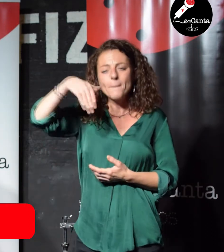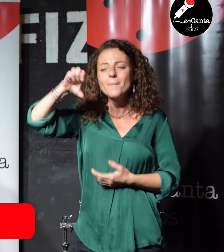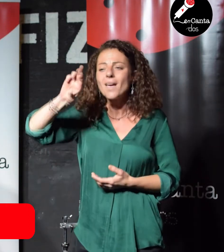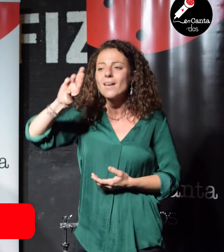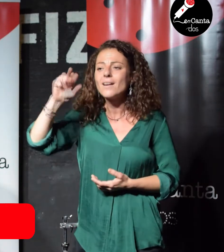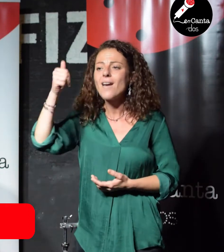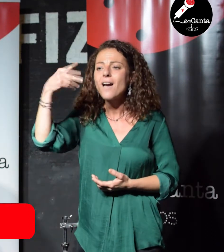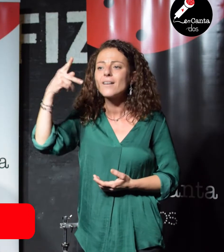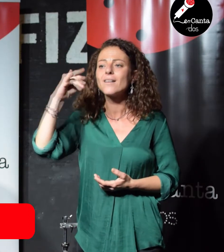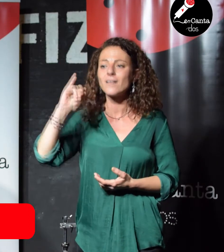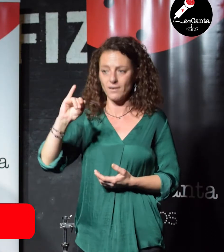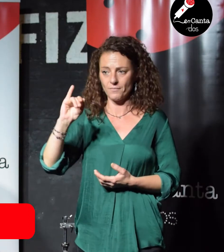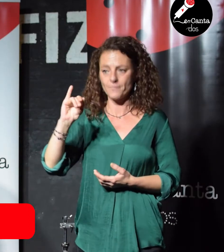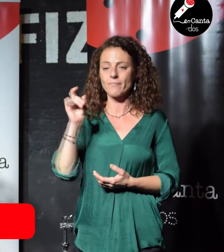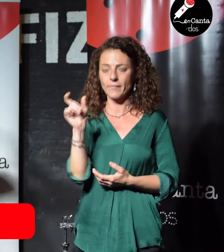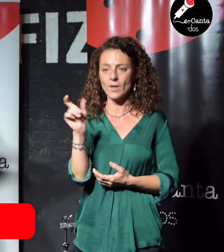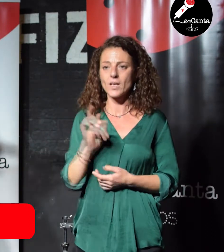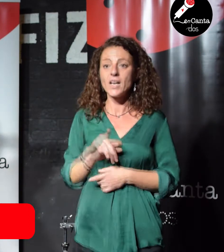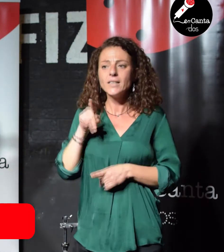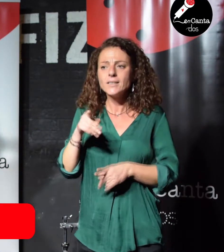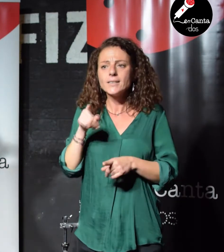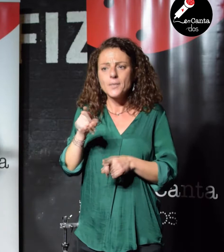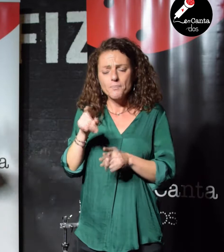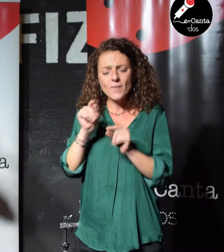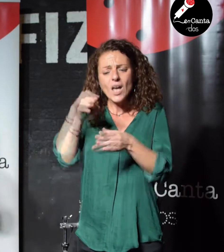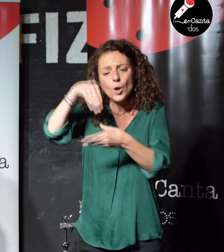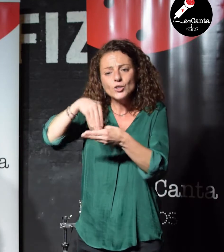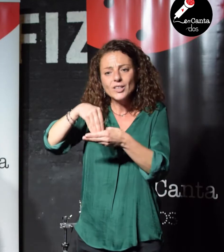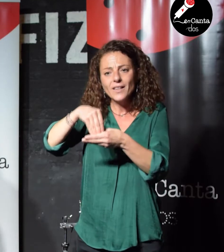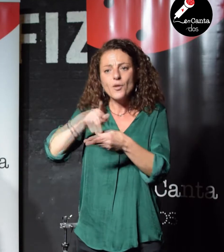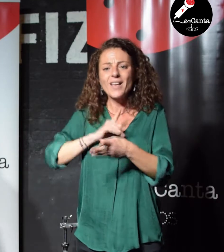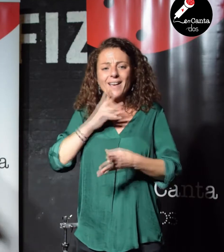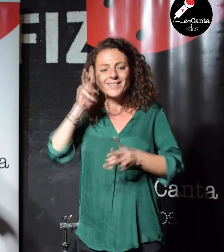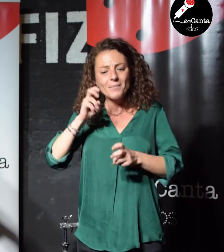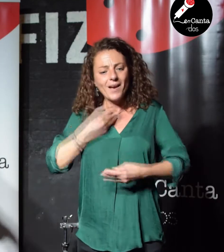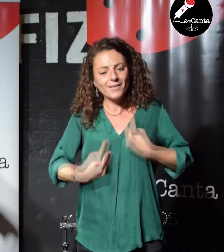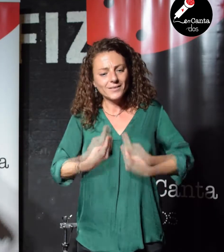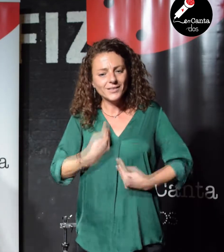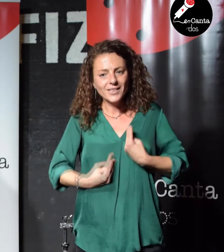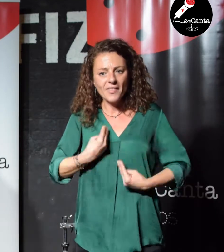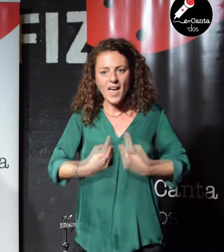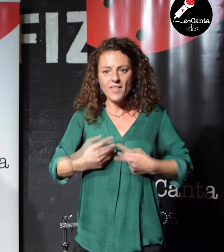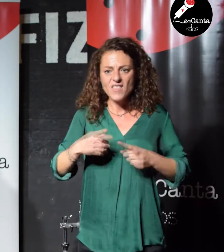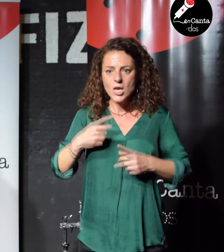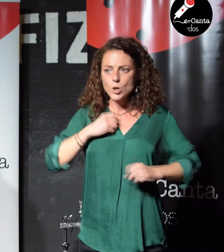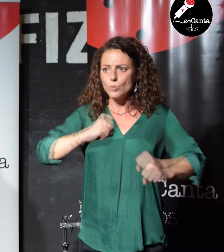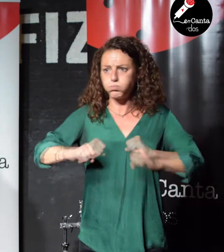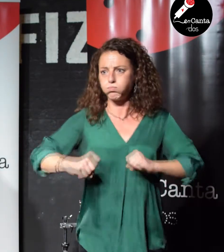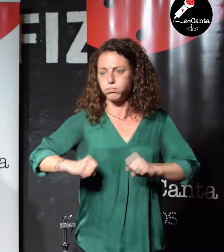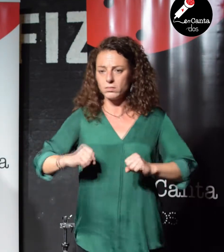esta en concreto habla un poquito de la ansiedad, de este ritmo frenético, de las